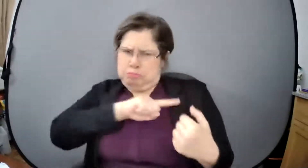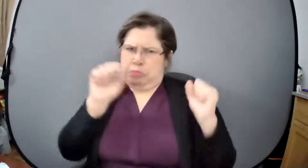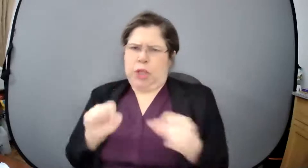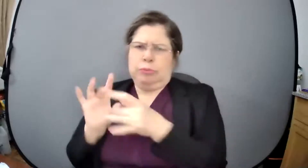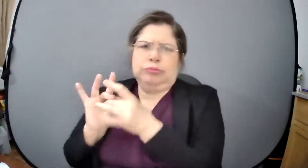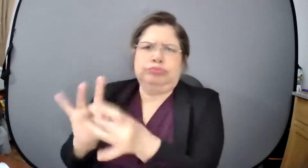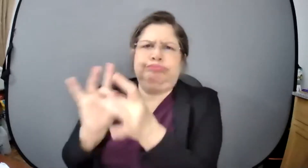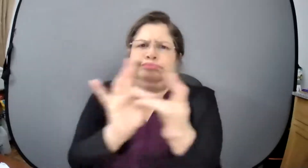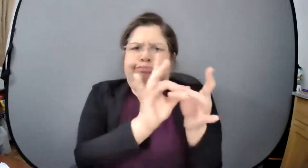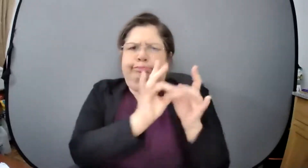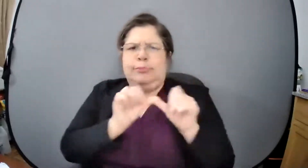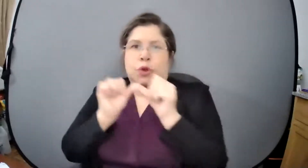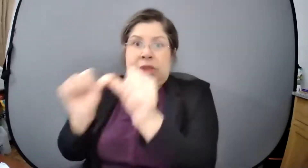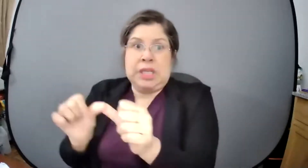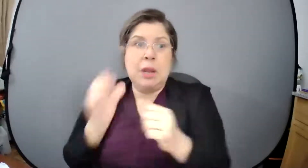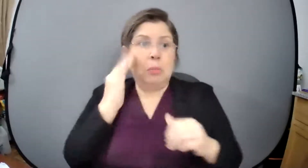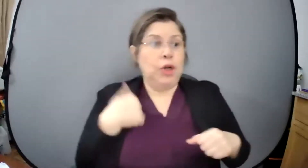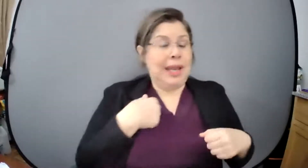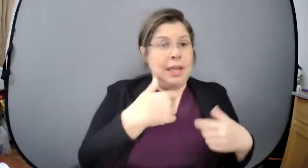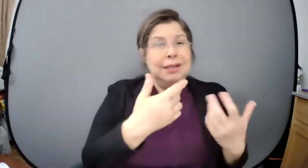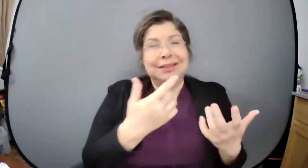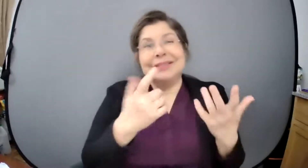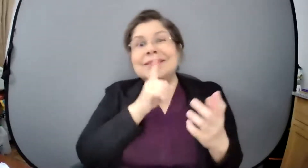sencillas las pueden destruir. Así que